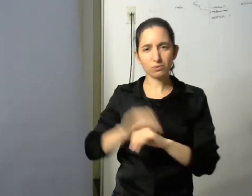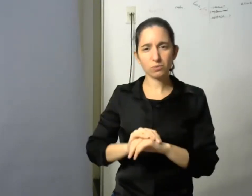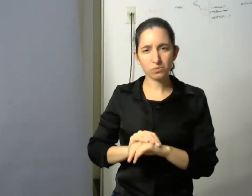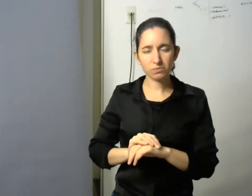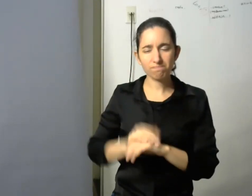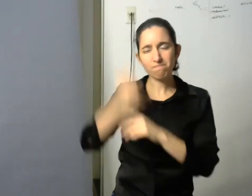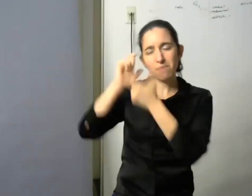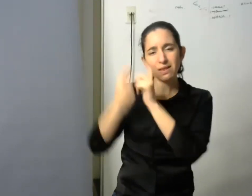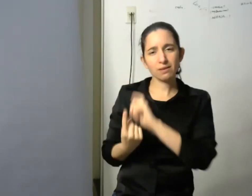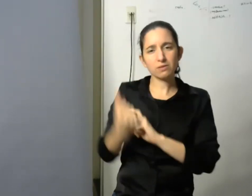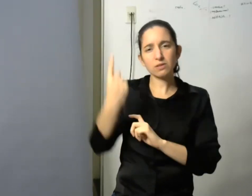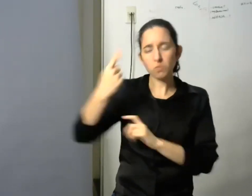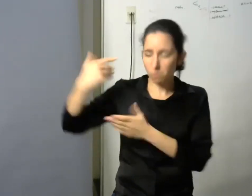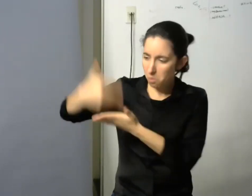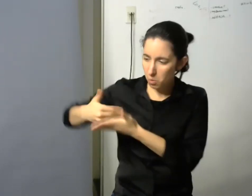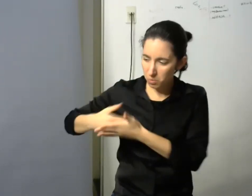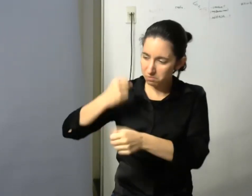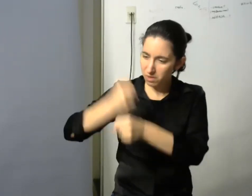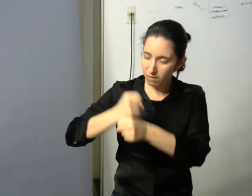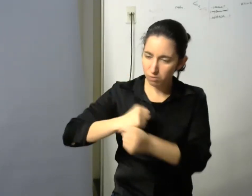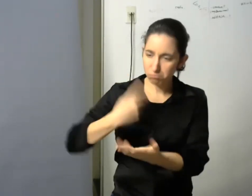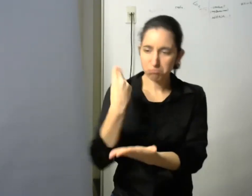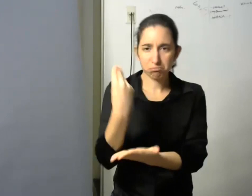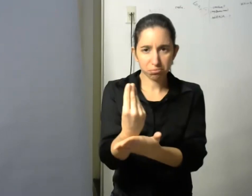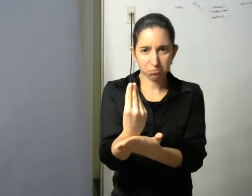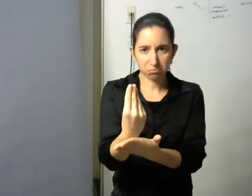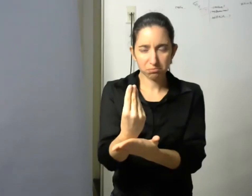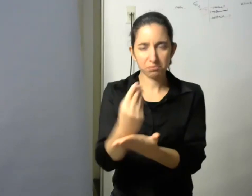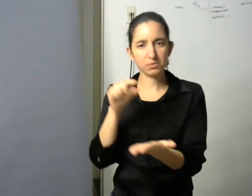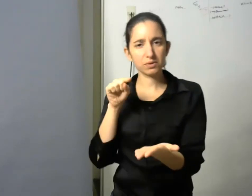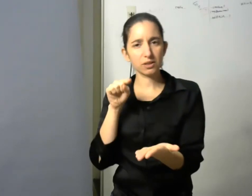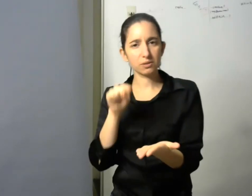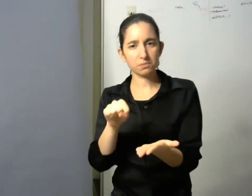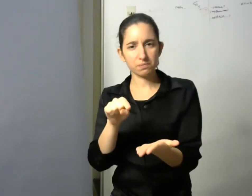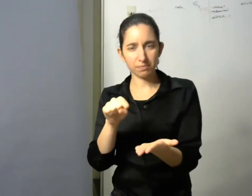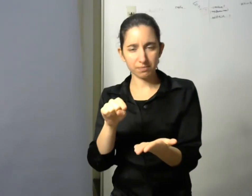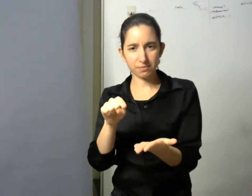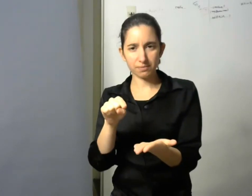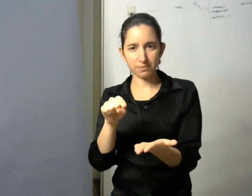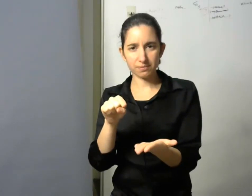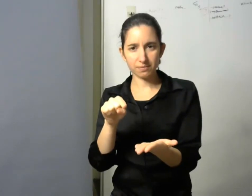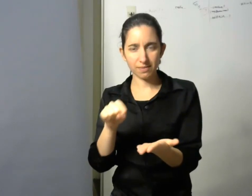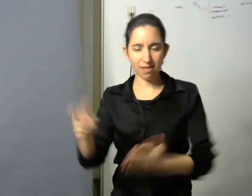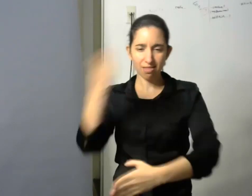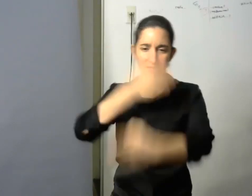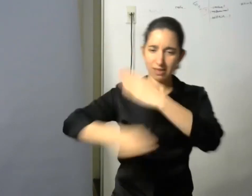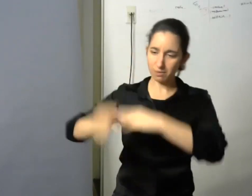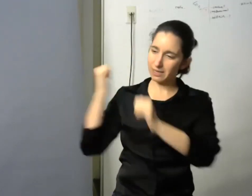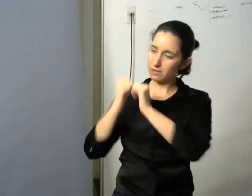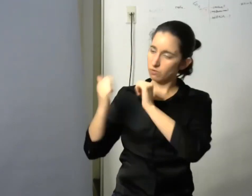de trabajo en donde se trataba de pensar la perspectiva histórica de las discapacidades en un posgrado que se daba en otra